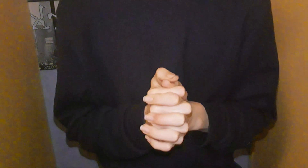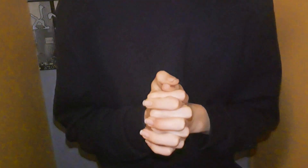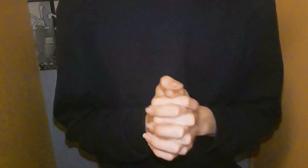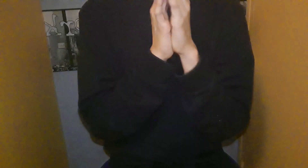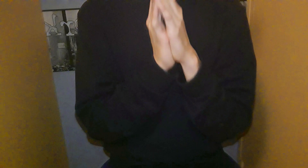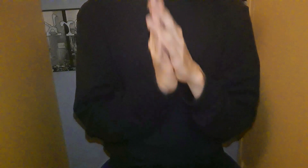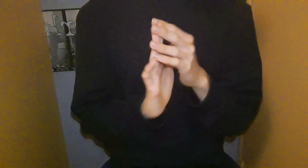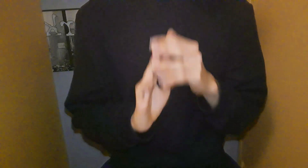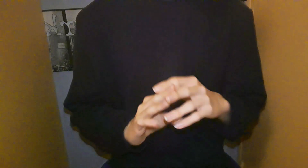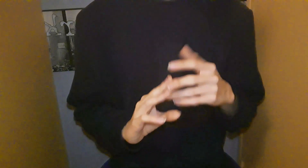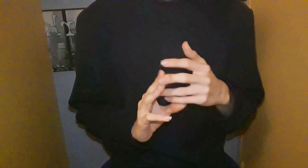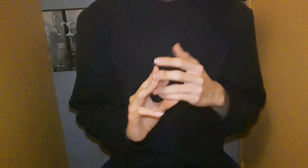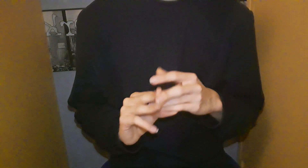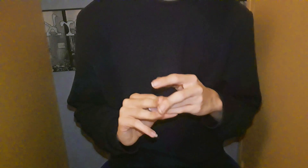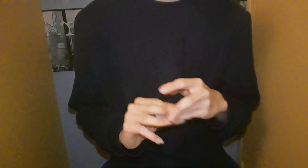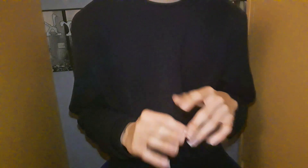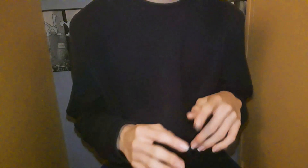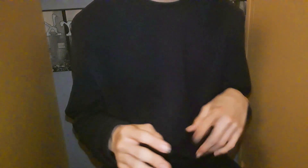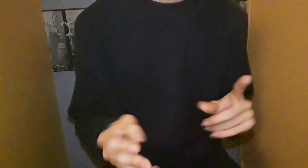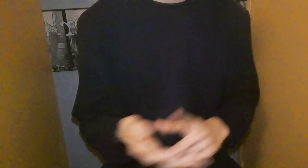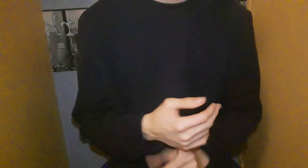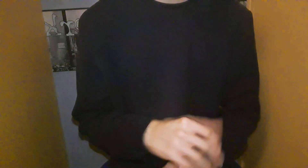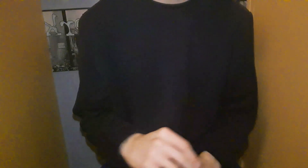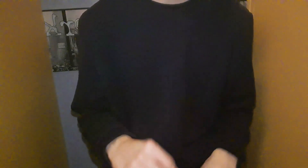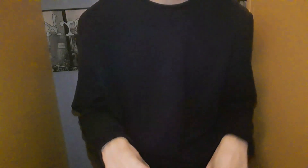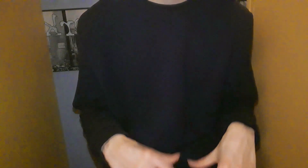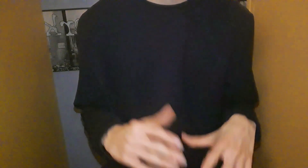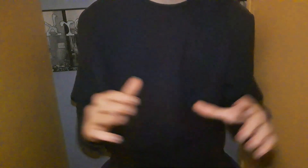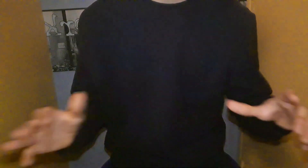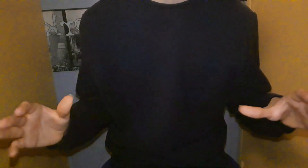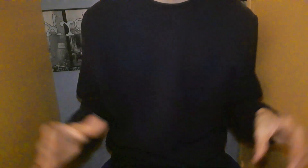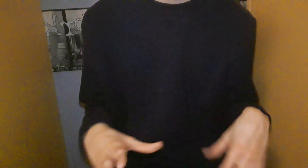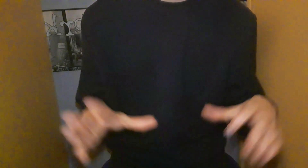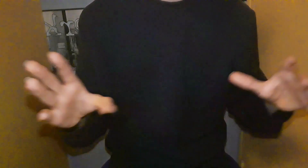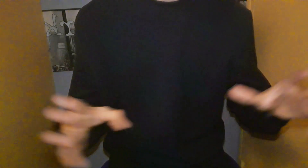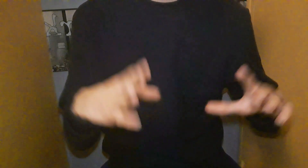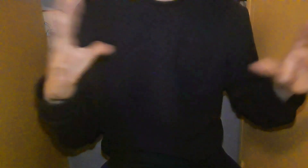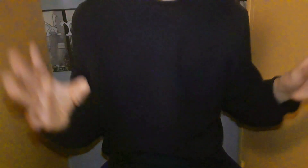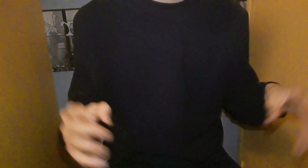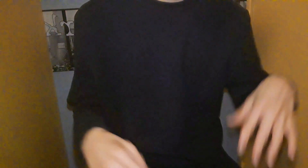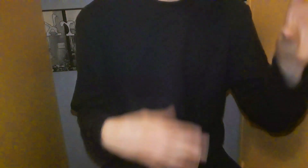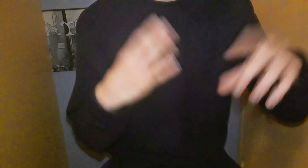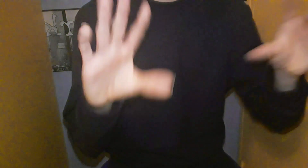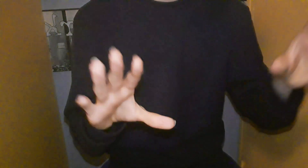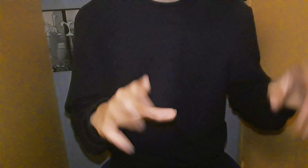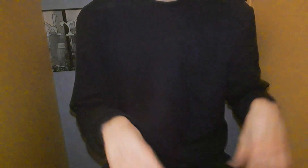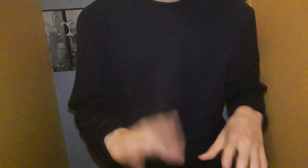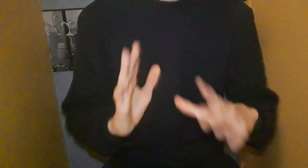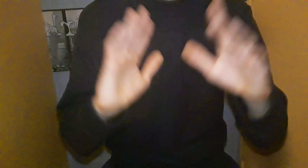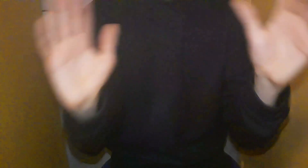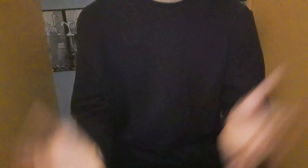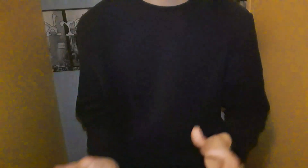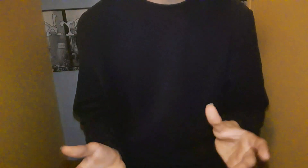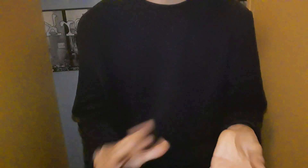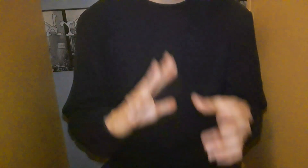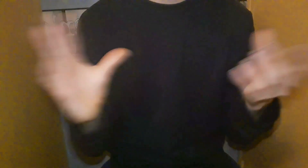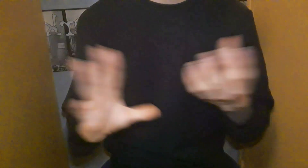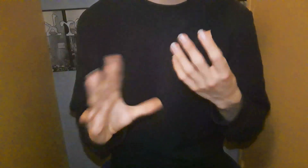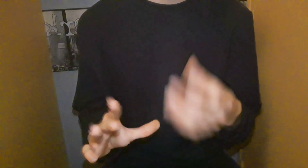dinguerie Bref Du coup, oui, j'aime bien cuisine En vrai, j'aime bien faire des gâteaux Mais ça dépend de quoi J'aime pas faire des gâteaux Qui sont hyper longs, hyper durs, etc J'aime bien faire des gâteaux simples Mais qui sont du